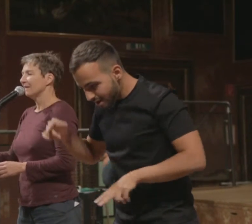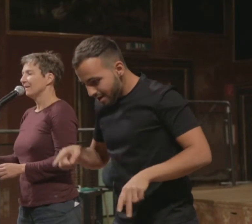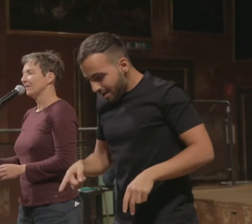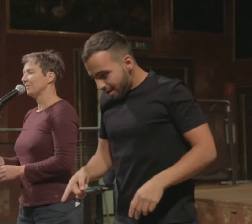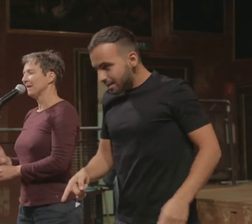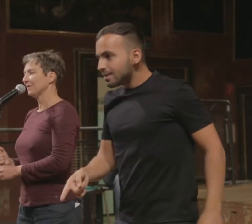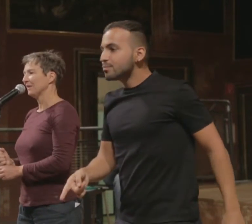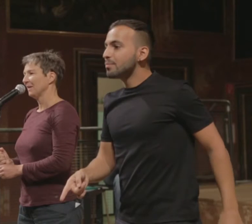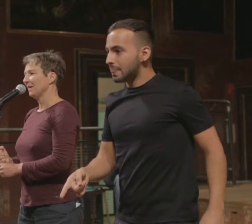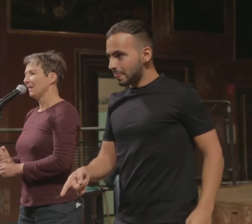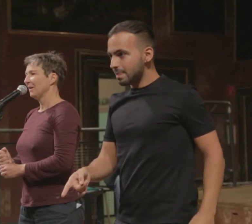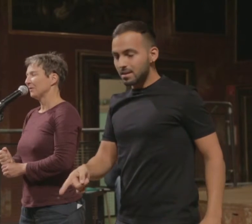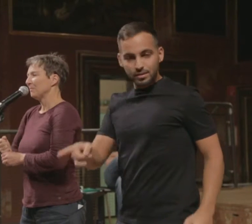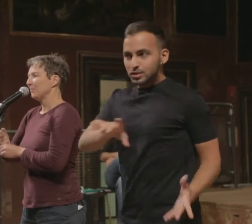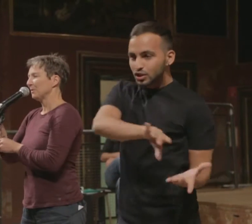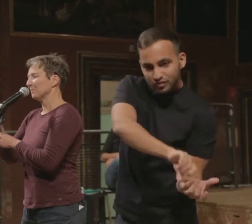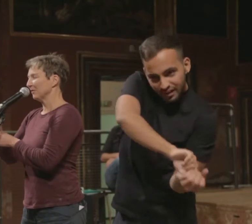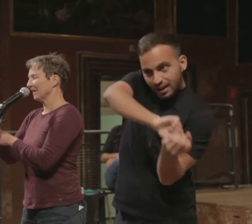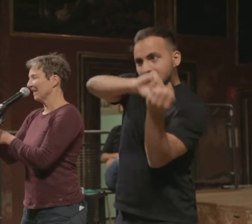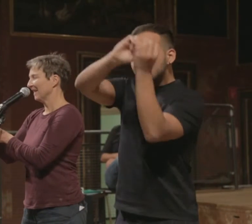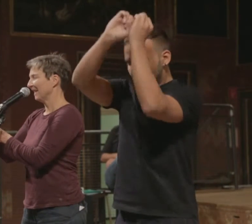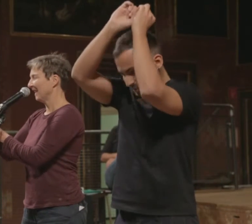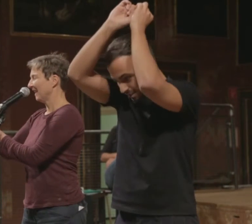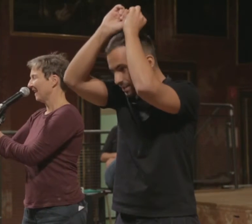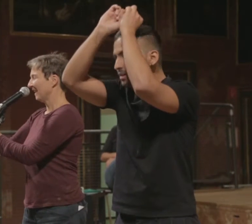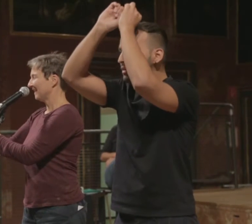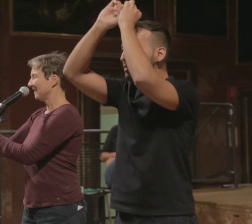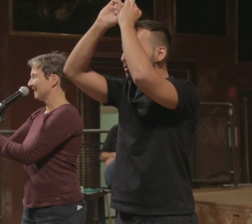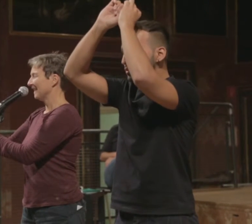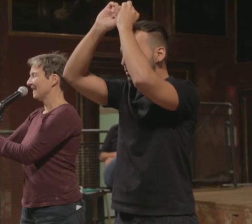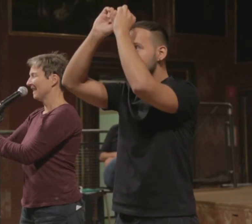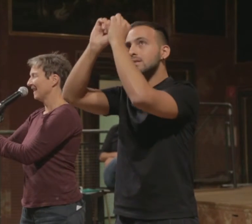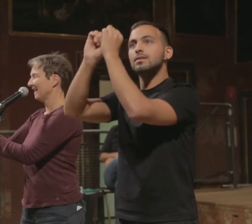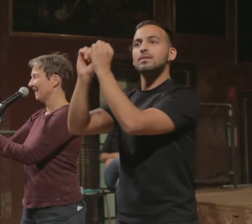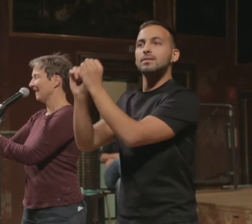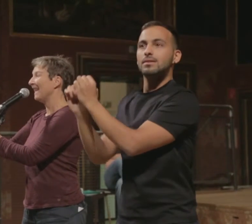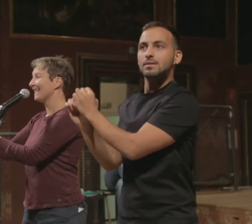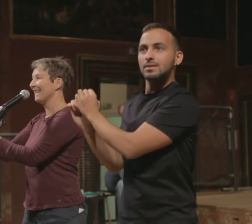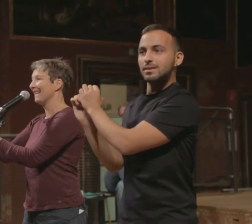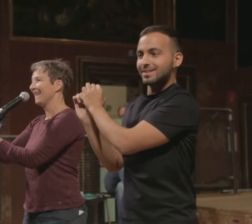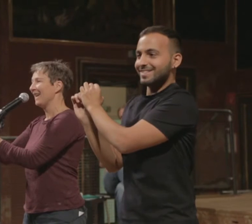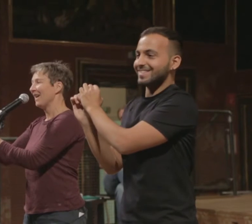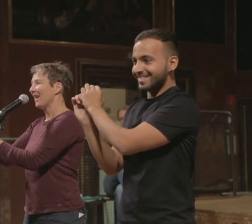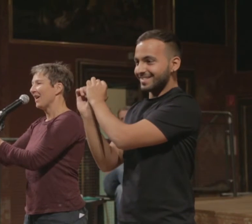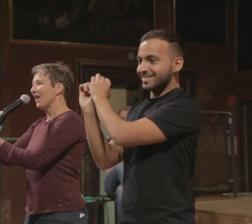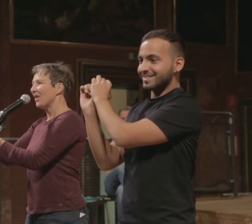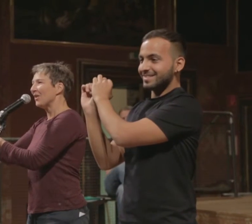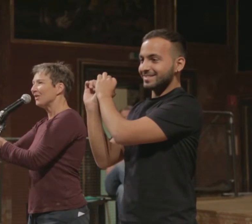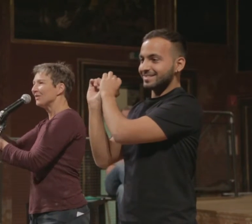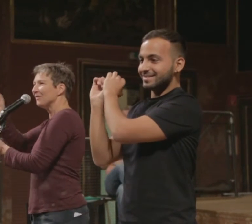Schwert aus dem Baum. Stumpf. Zieh es an. Lache. Und